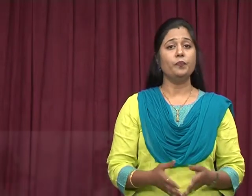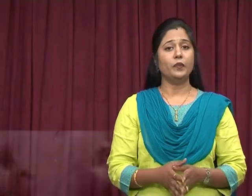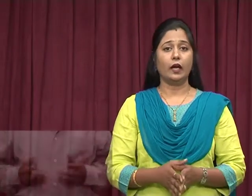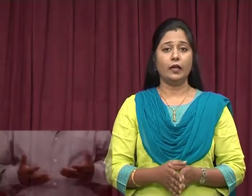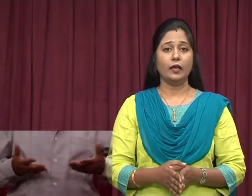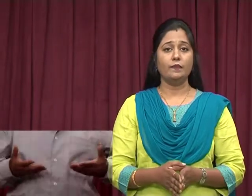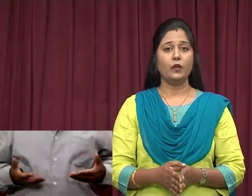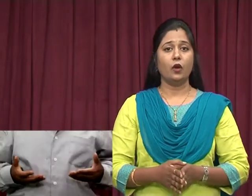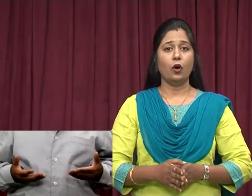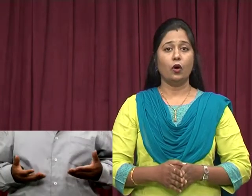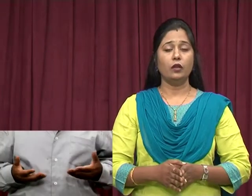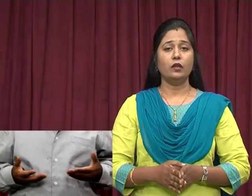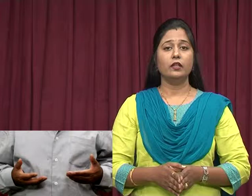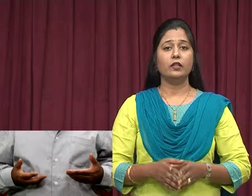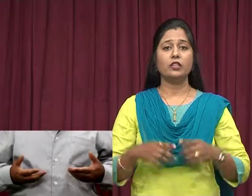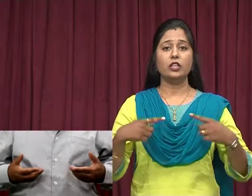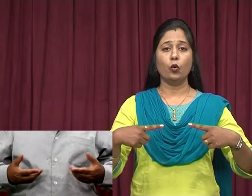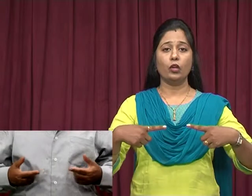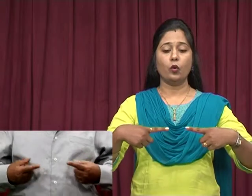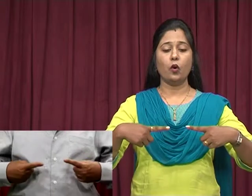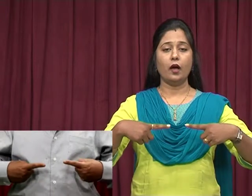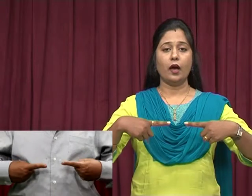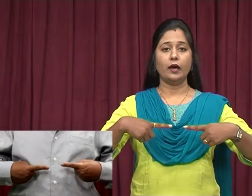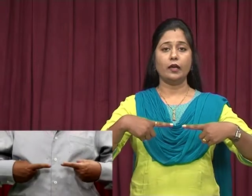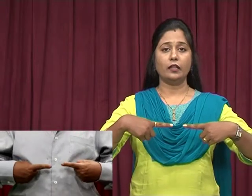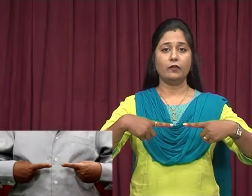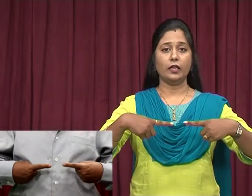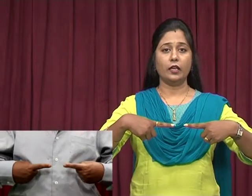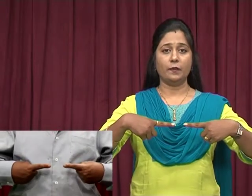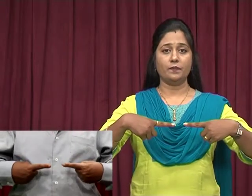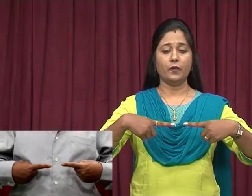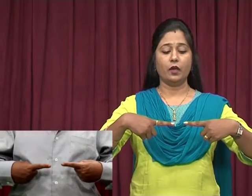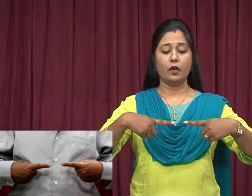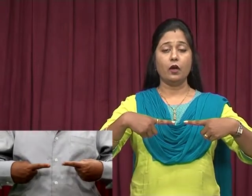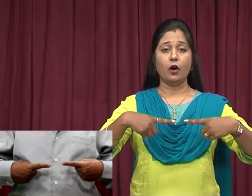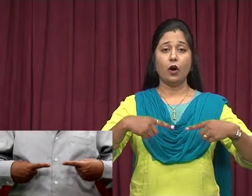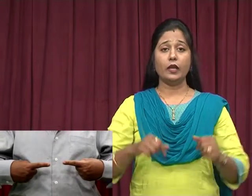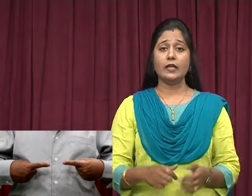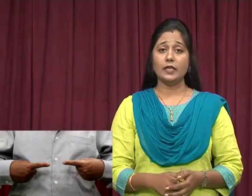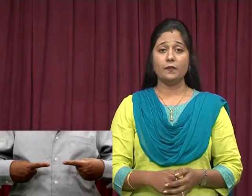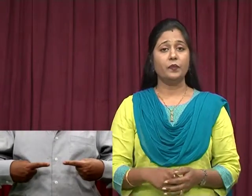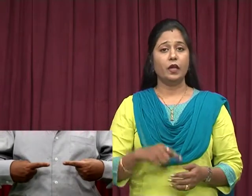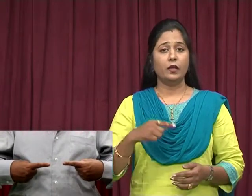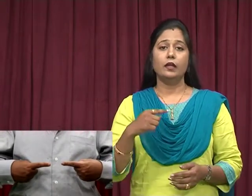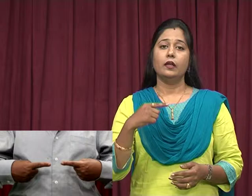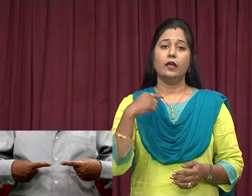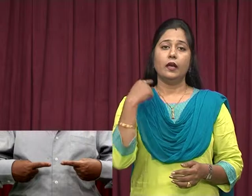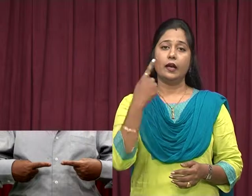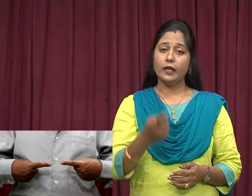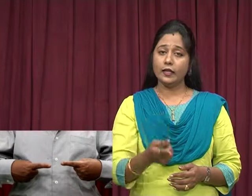निकालिये और तरजनी उंगली को आगे की तरफ रखिये और इसे घड़ी की